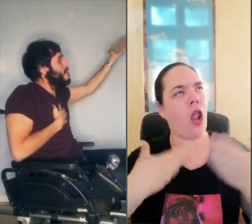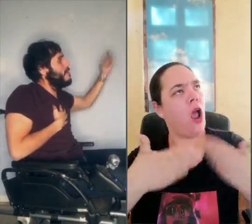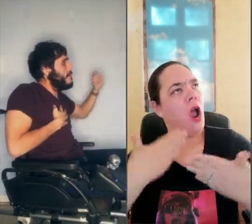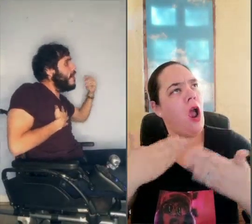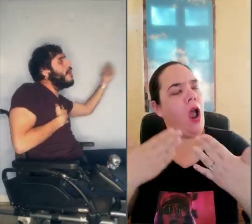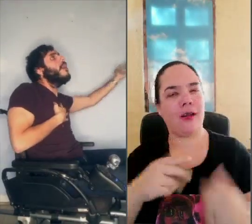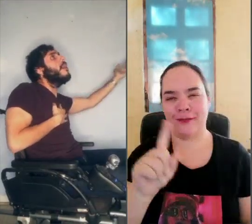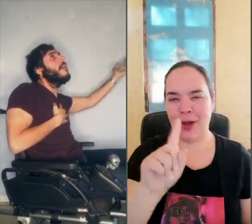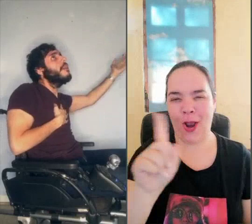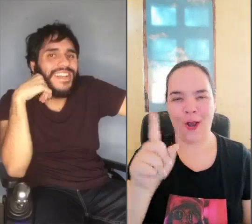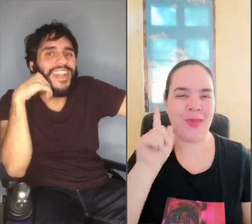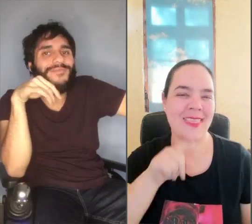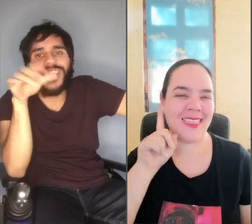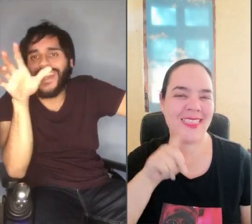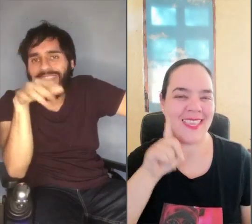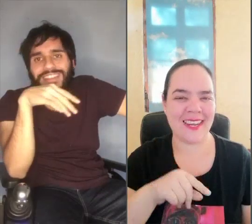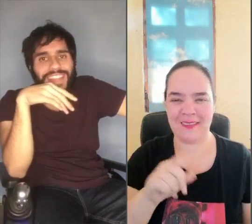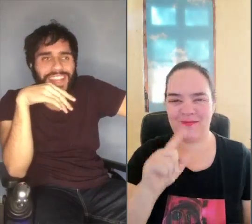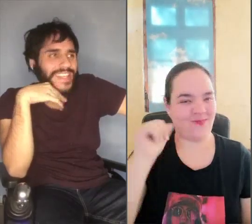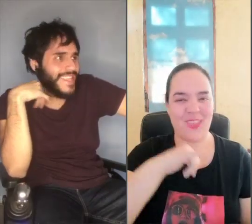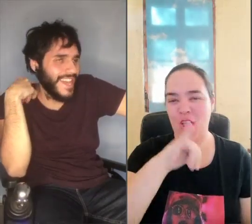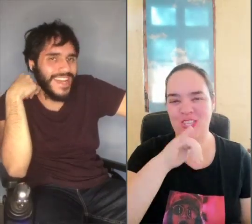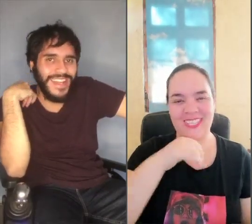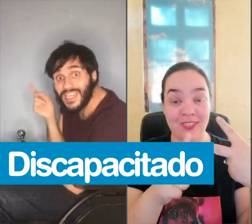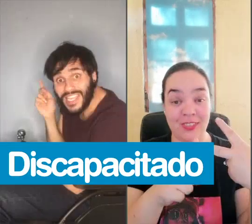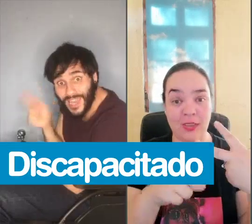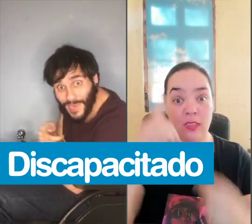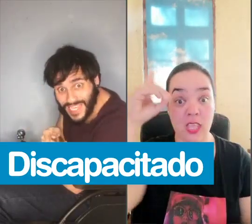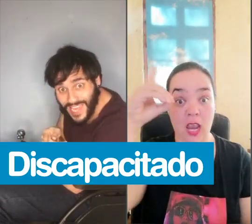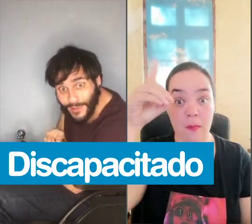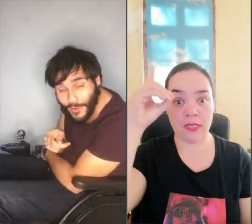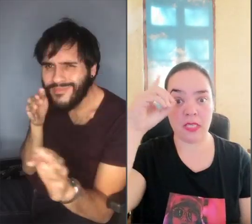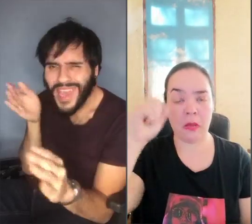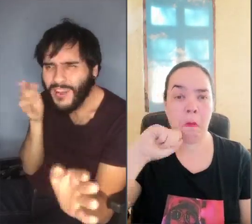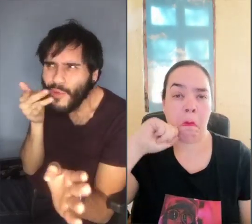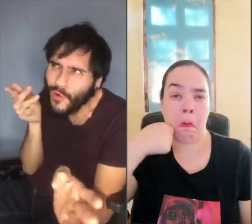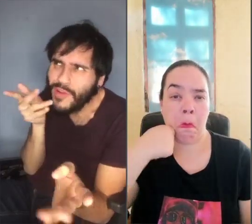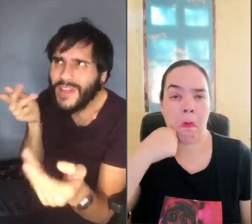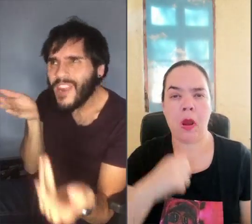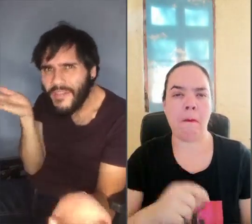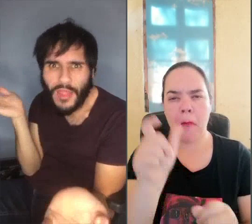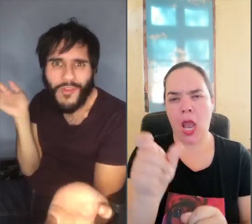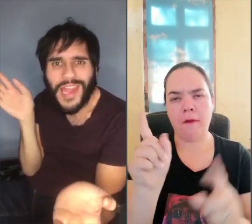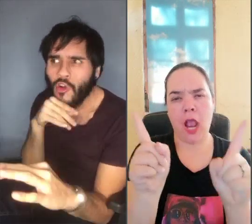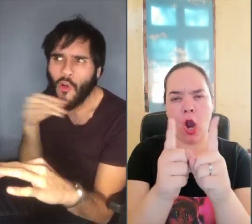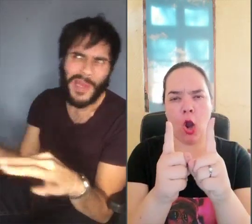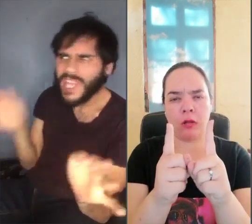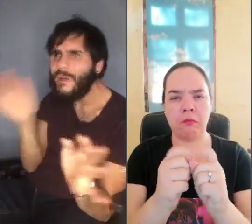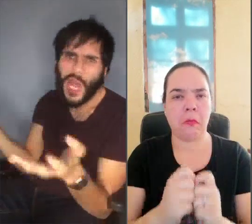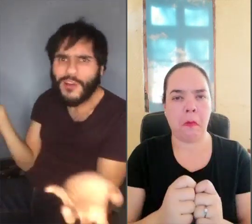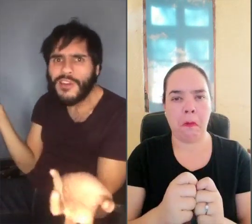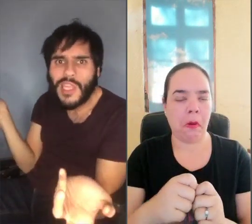mentira ya no se canta Discapacitado Es como una abreviatura